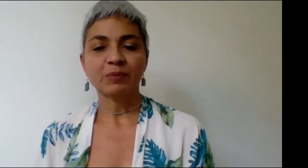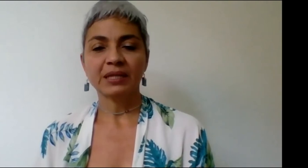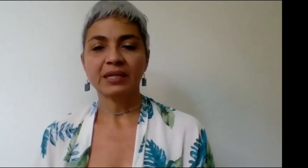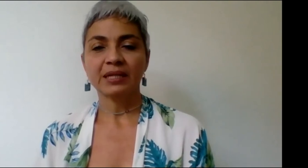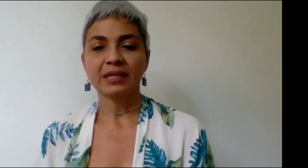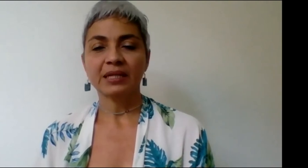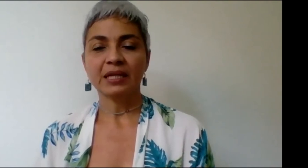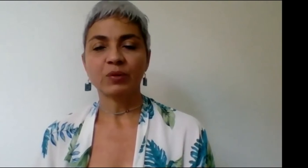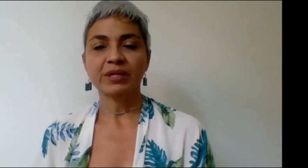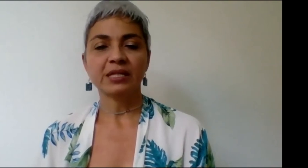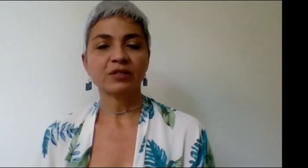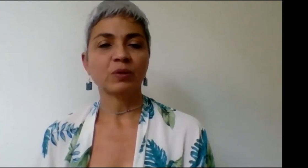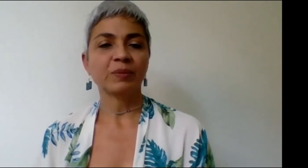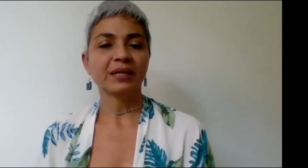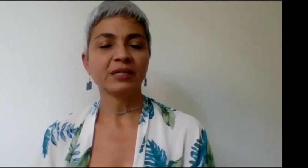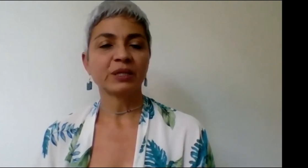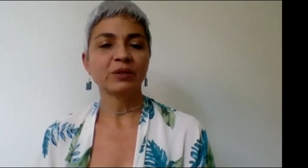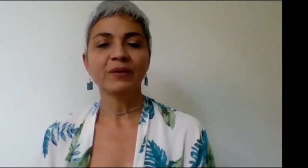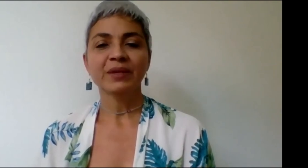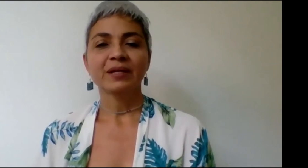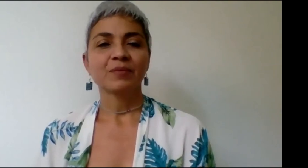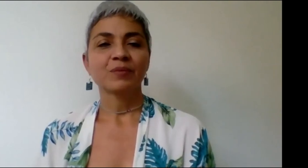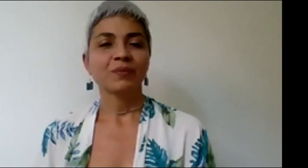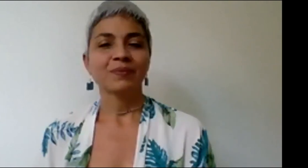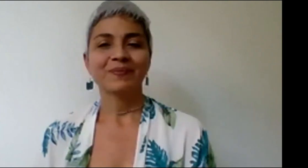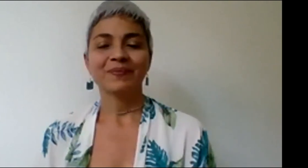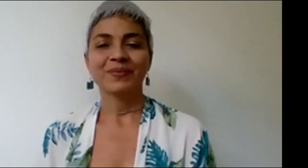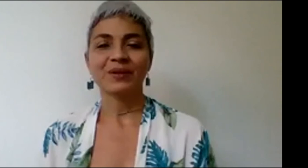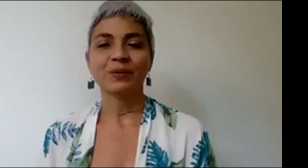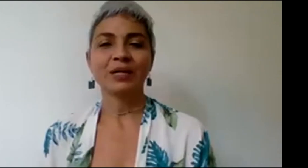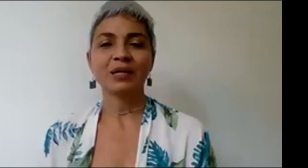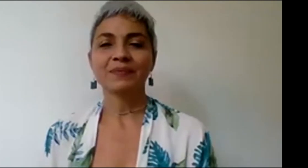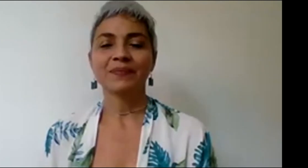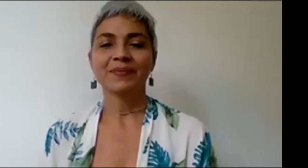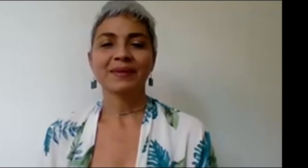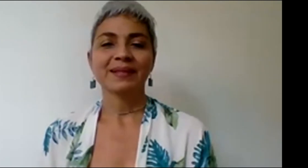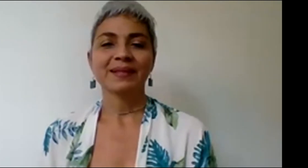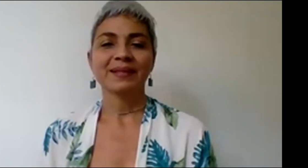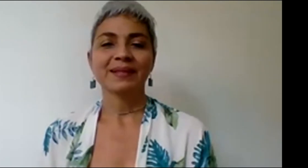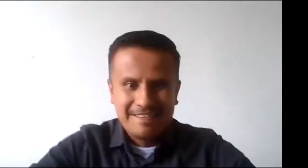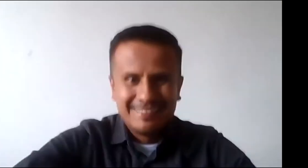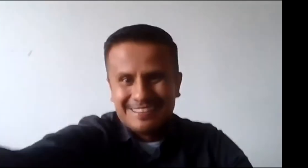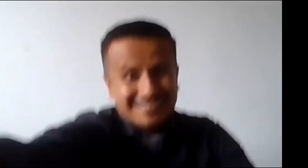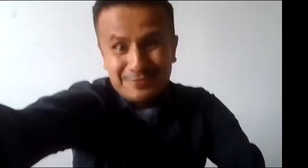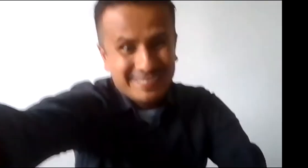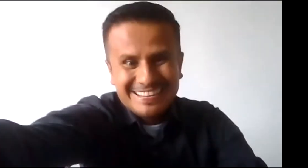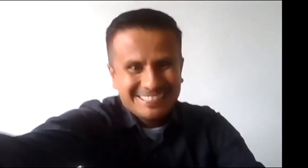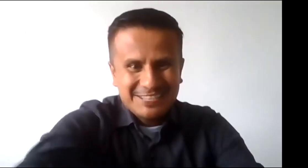intérprete de lengua de señas colombiana y español. Hola, ahora sí. Hola. Es que no tenía acceso